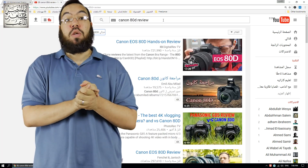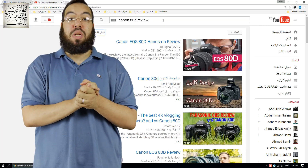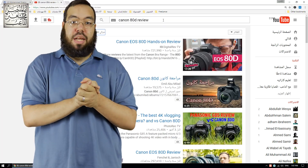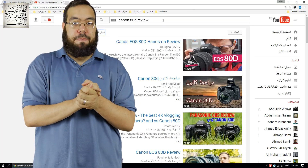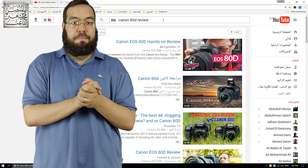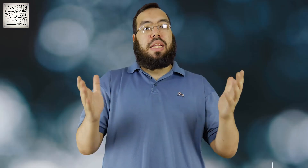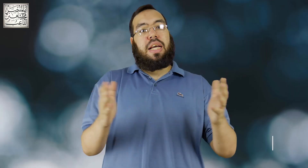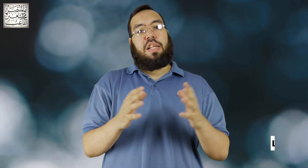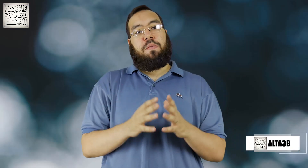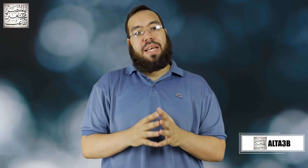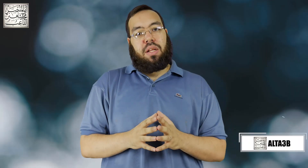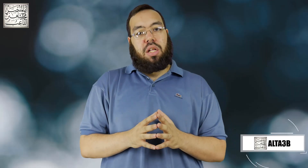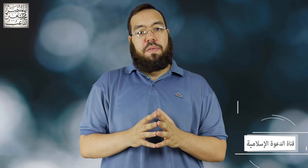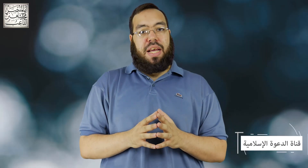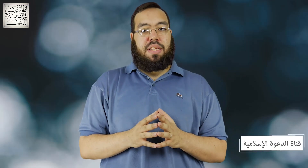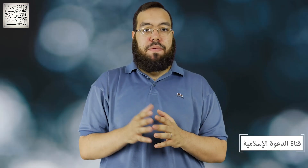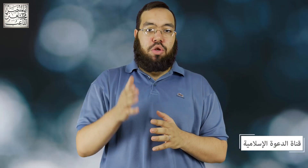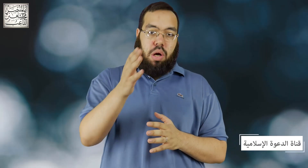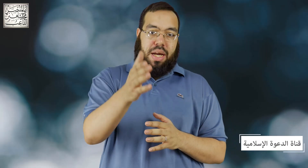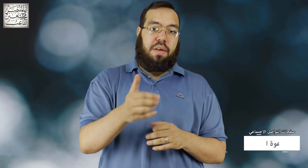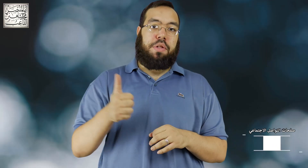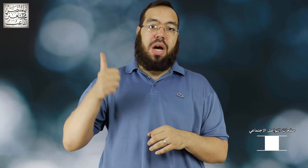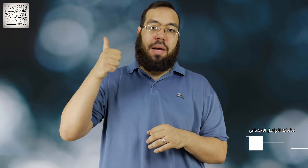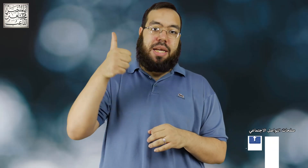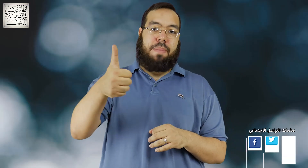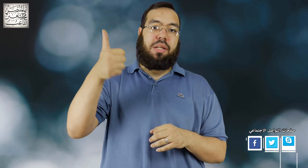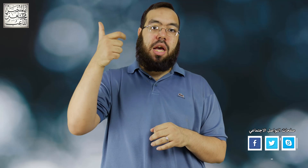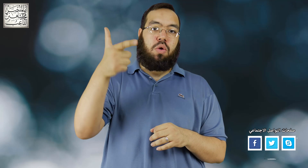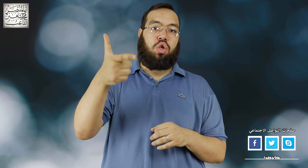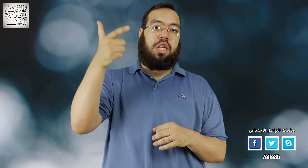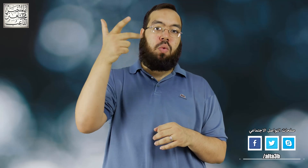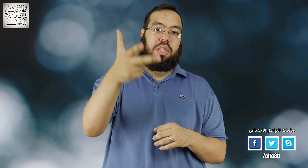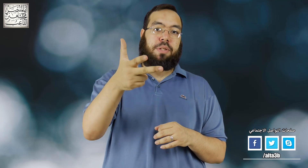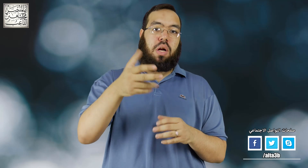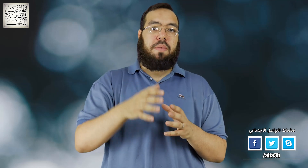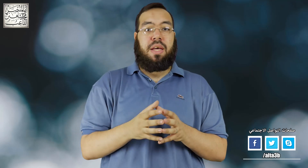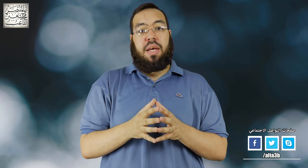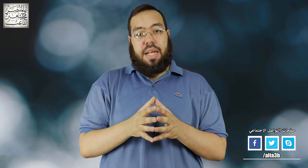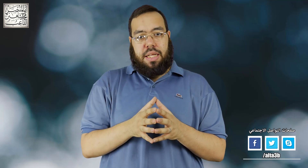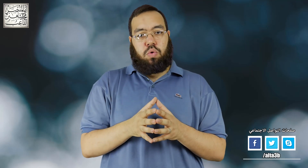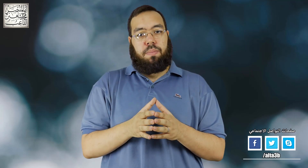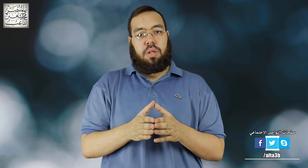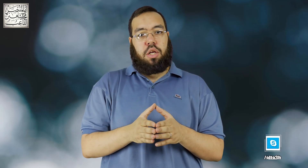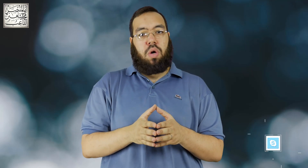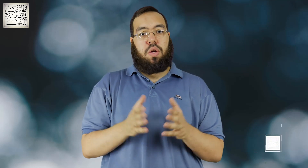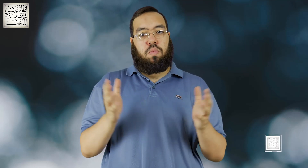ليك ولا لا انا هكتفي بهذا القدر في هذا الفيديو لو كان الفيديو عجبك اعمل لايك وشير وسبسكرايب لا تنسوا مصالح دعائكم